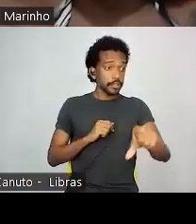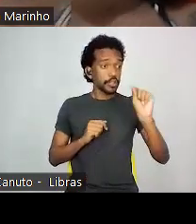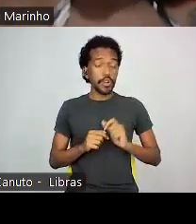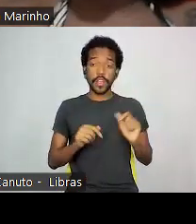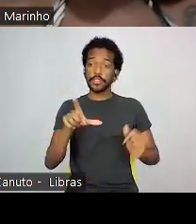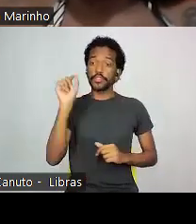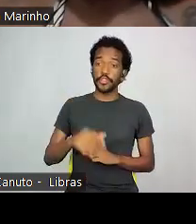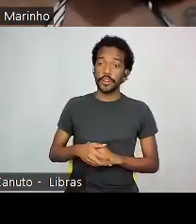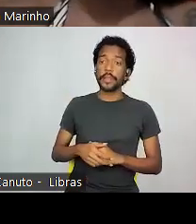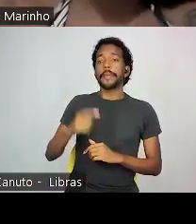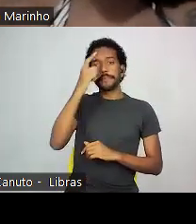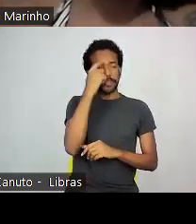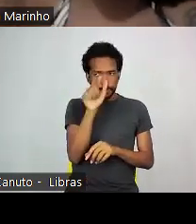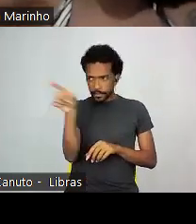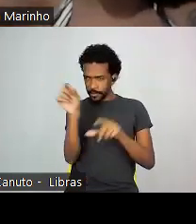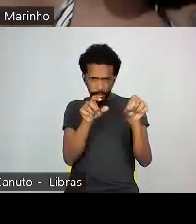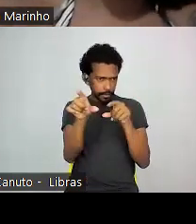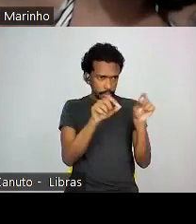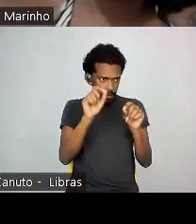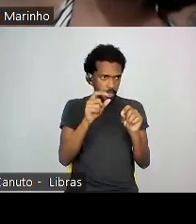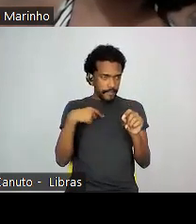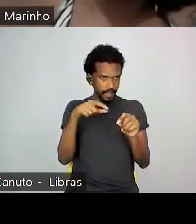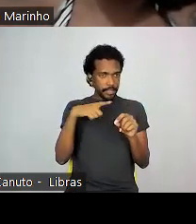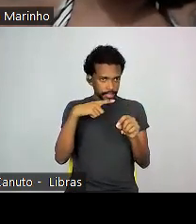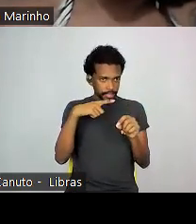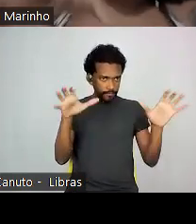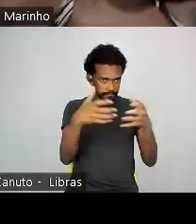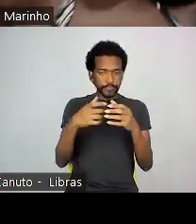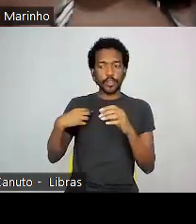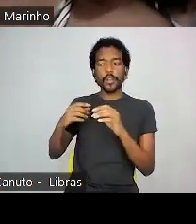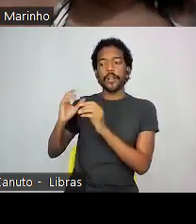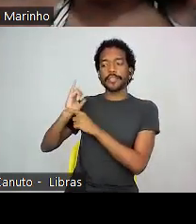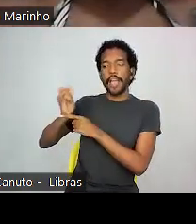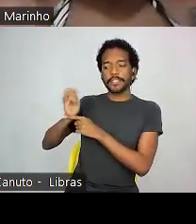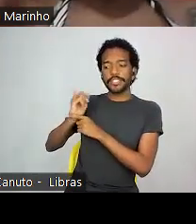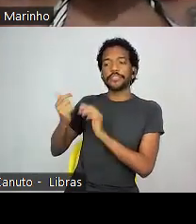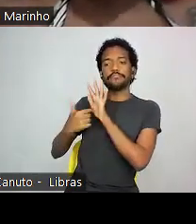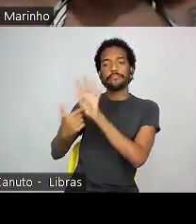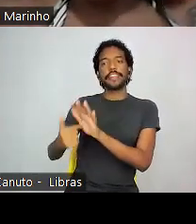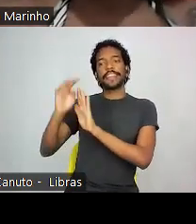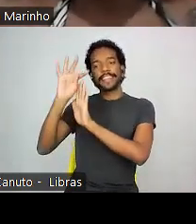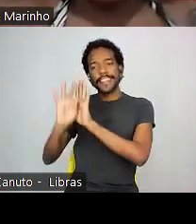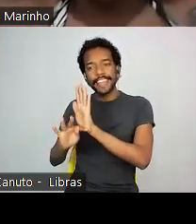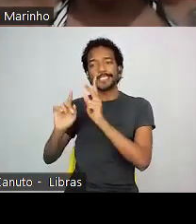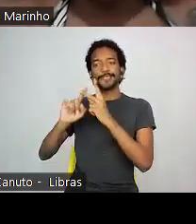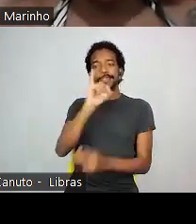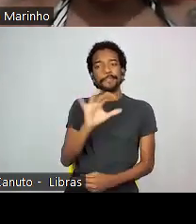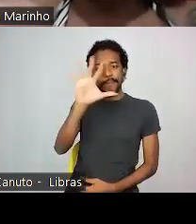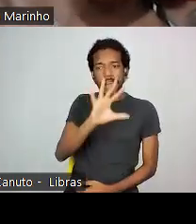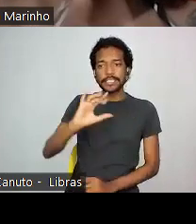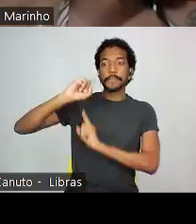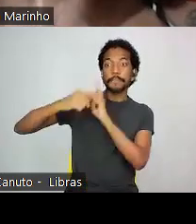fazer um processo de curadoria é você escolher o que é que vai ser dito, seja através de texto, seja através de imagens, mas